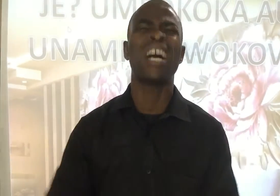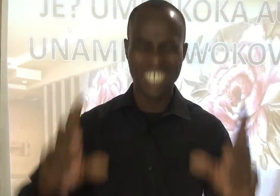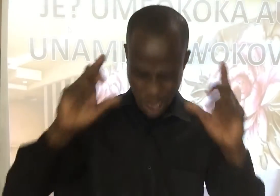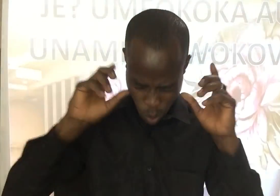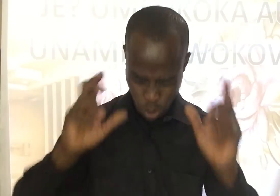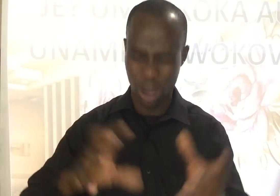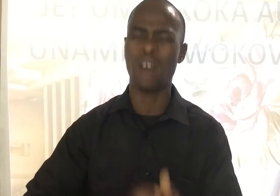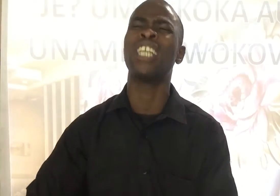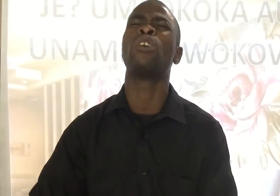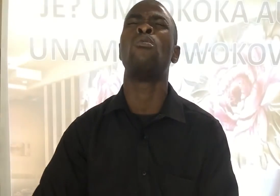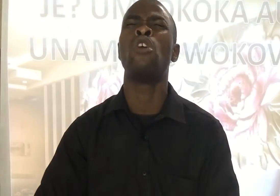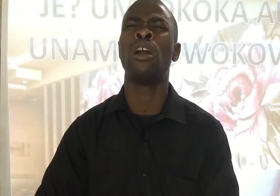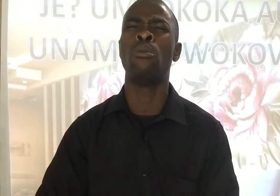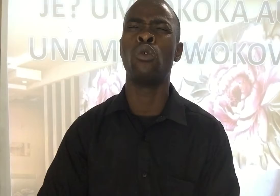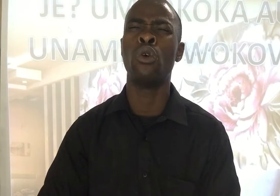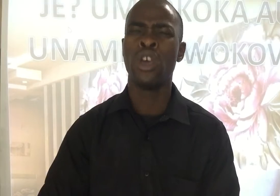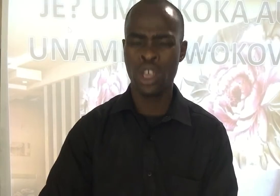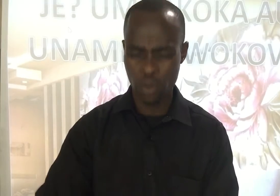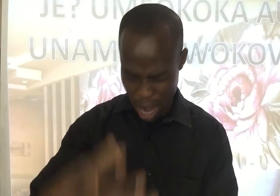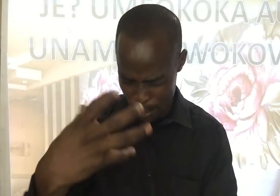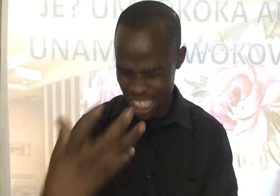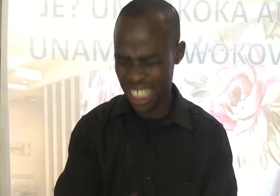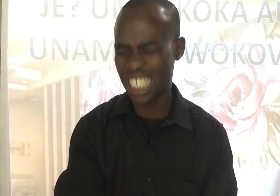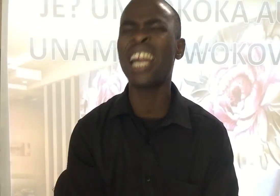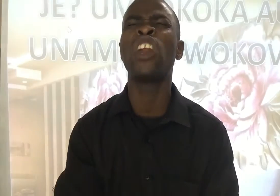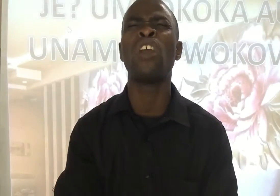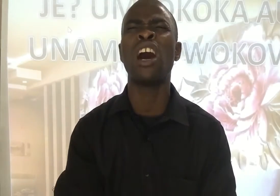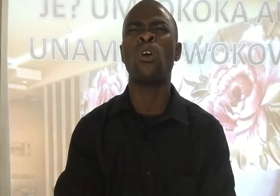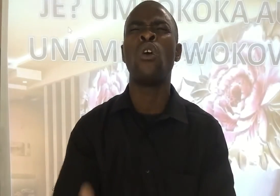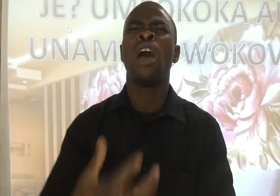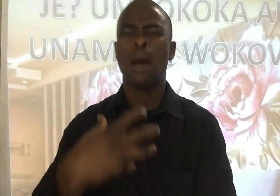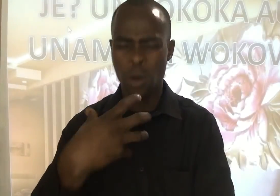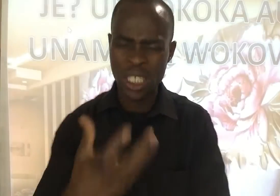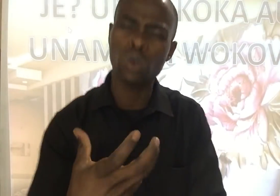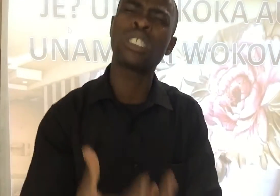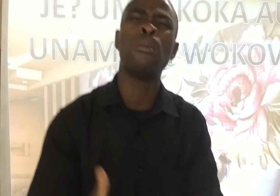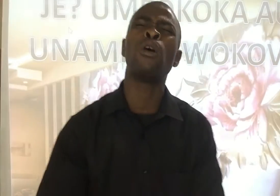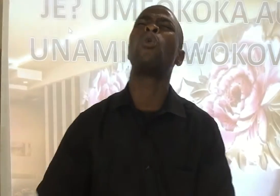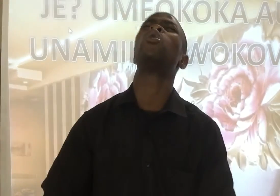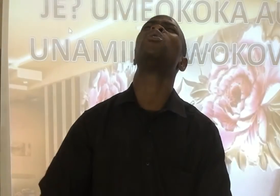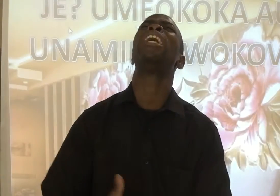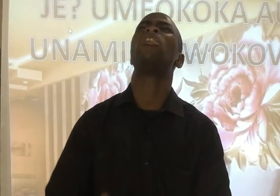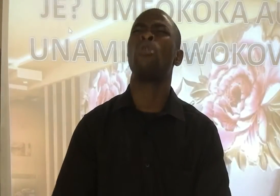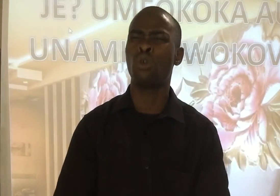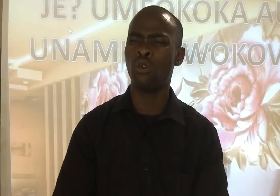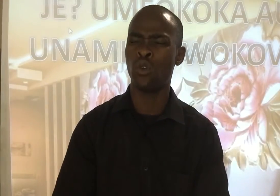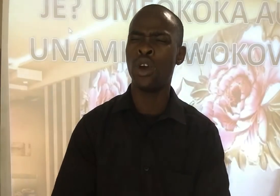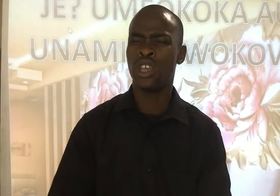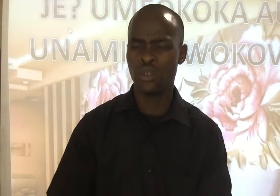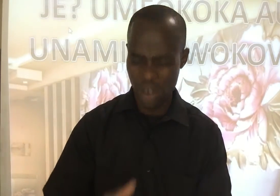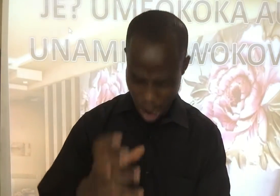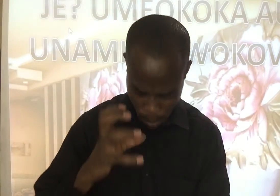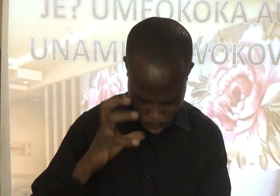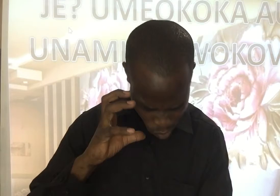kwajiri ya watu wakawate kumuona mungu Hivo amelisikia neno lako Hameweza kutamboku husu neno wokofu Hivo naomba mungu